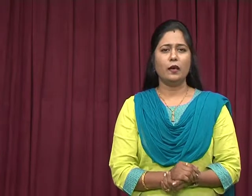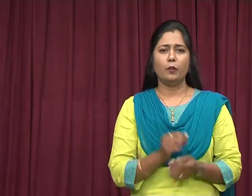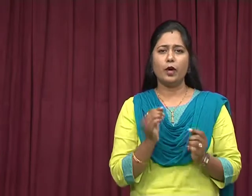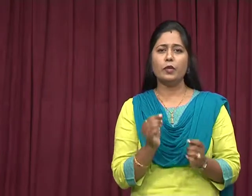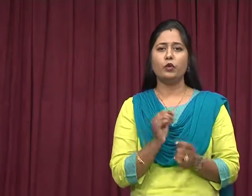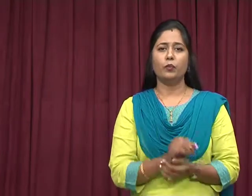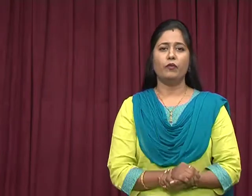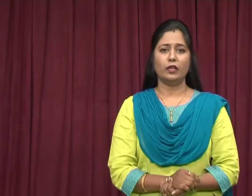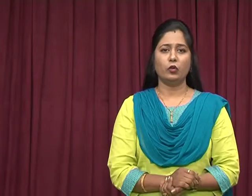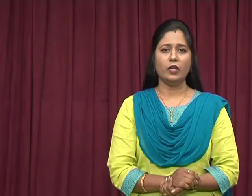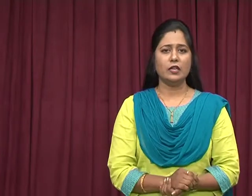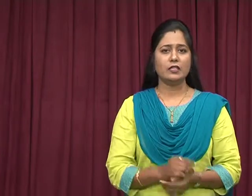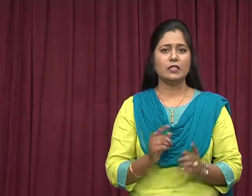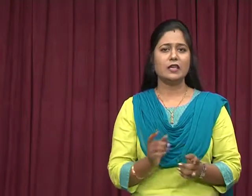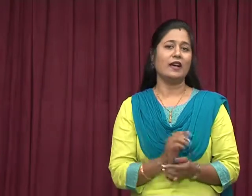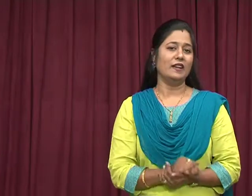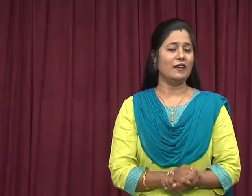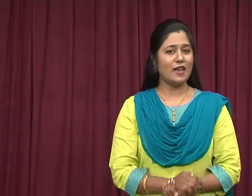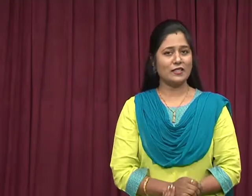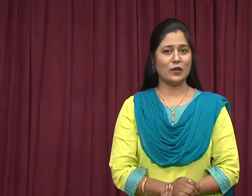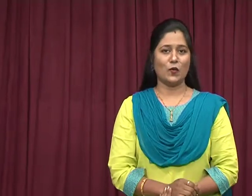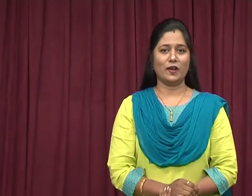भ्रमित रूप में व्यक्त हुई जिसके कारण ऐसा हुआ